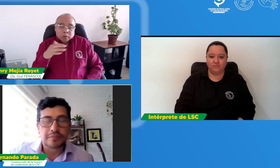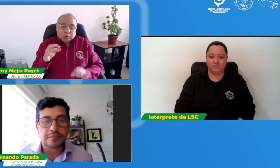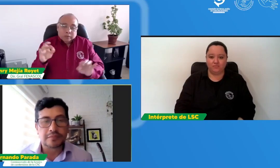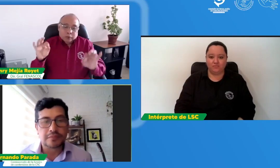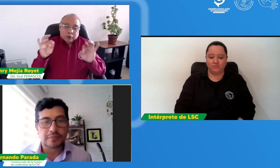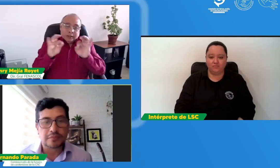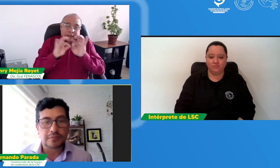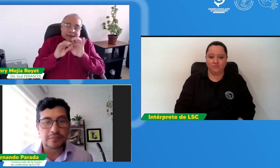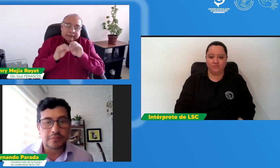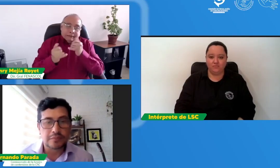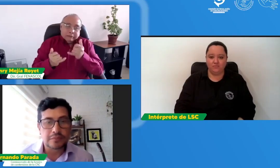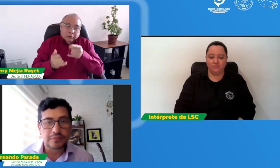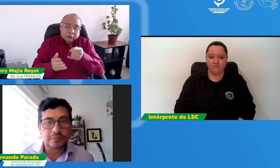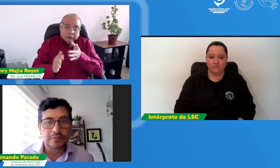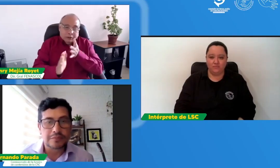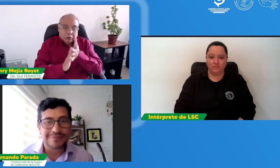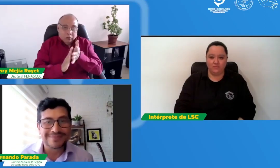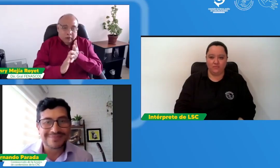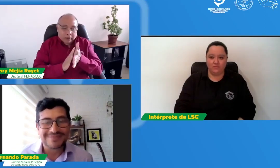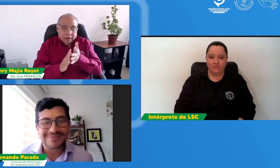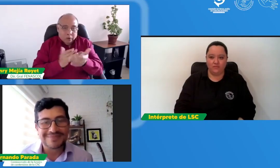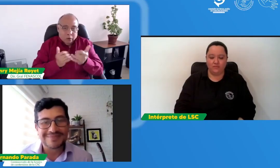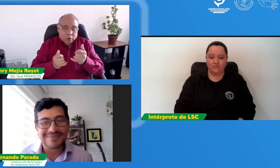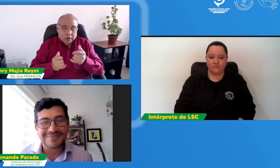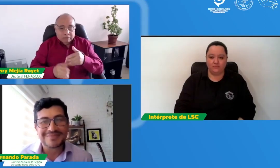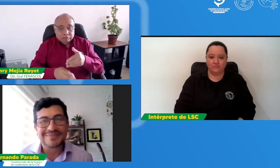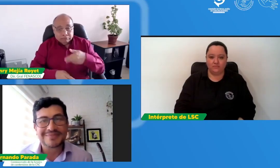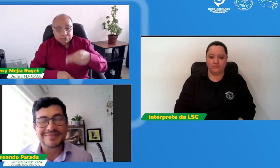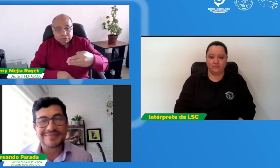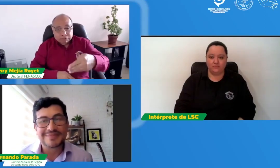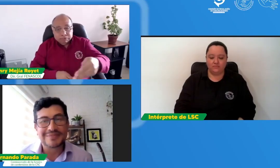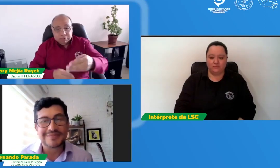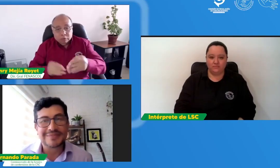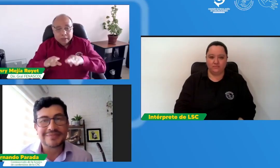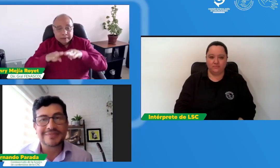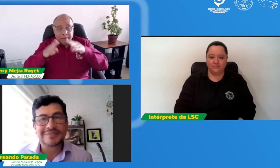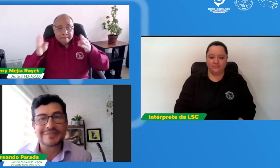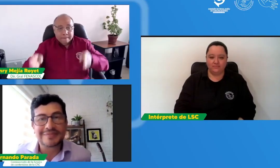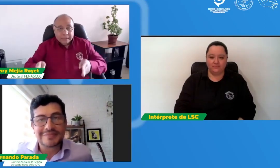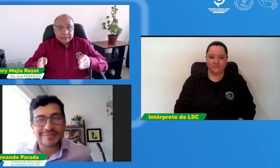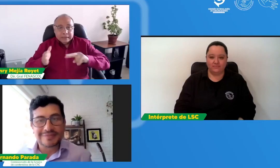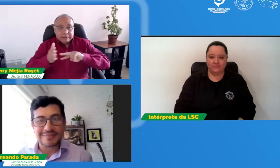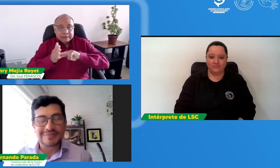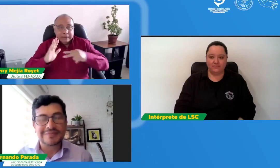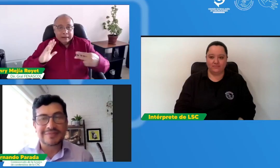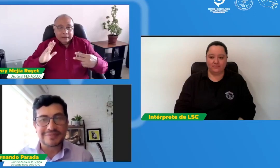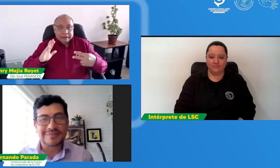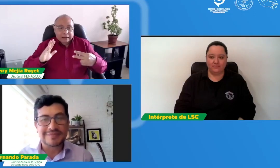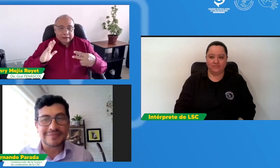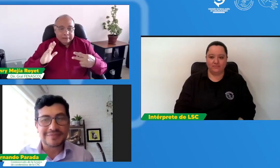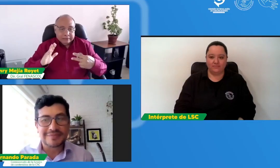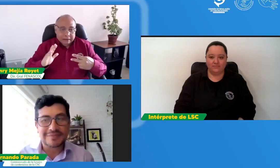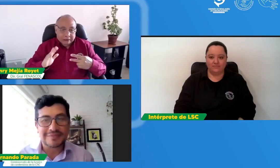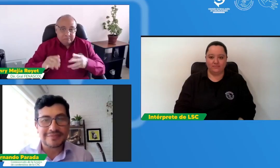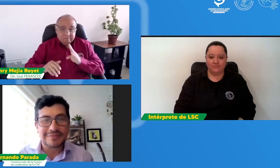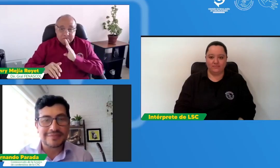Uy, es muy importante esto que nos estás contando, esas mesas